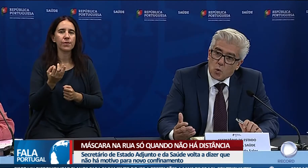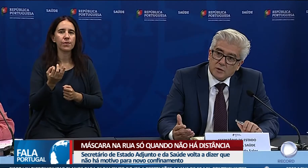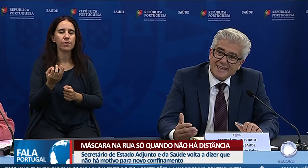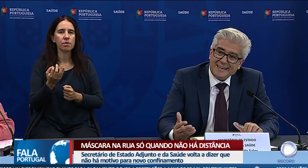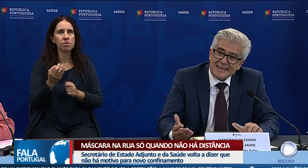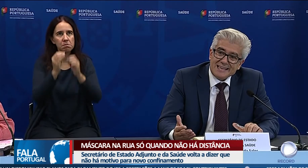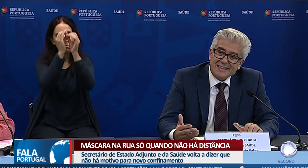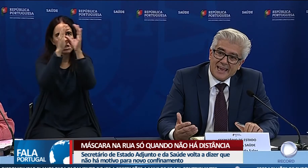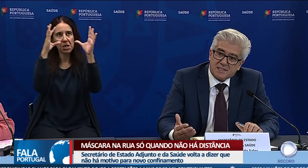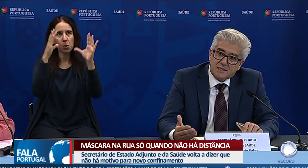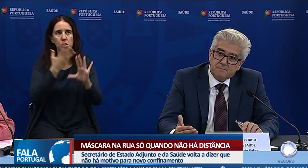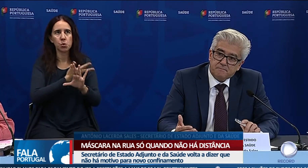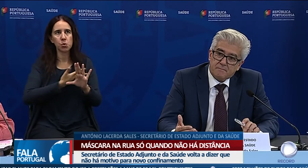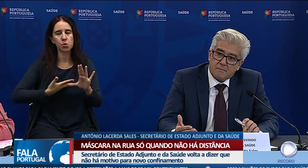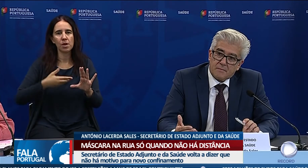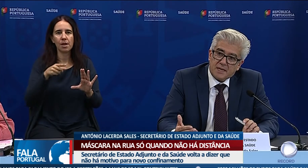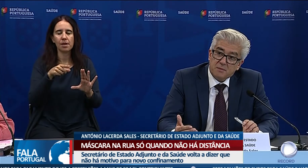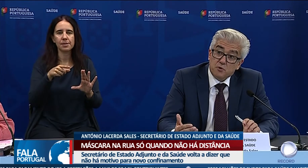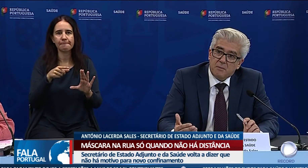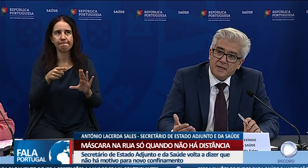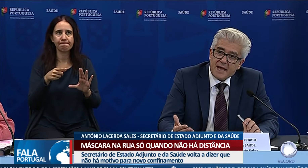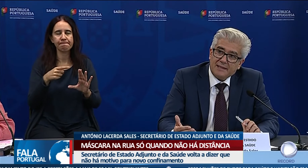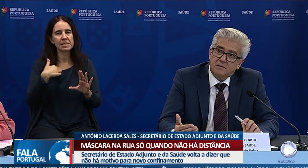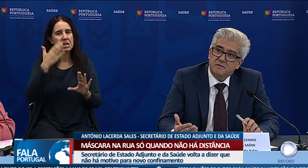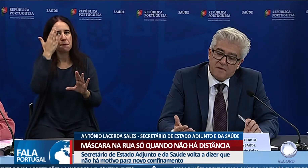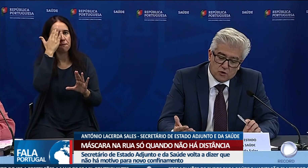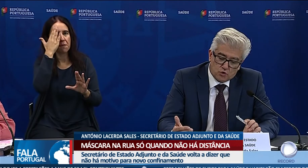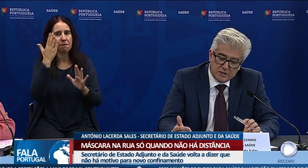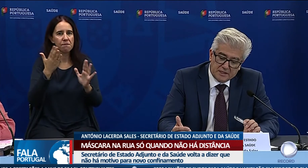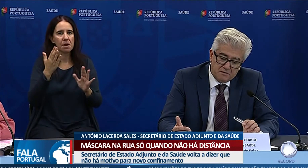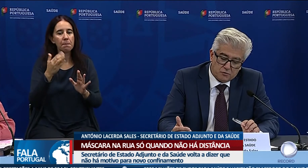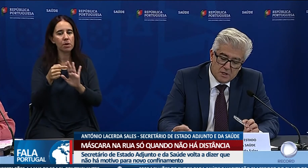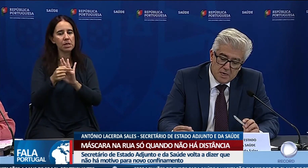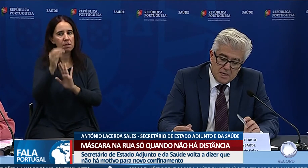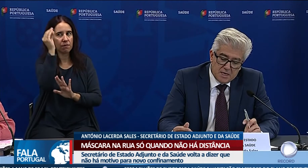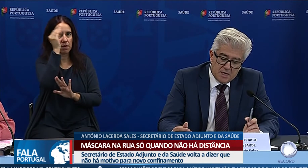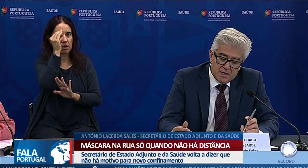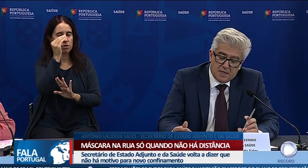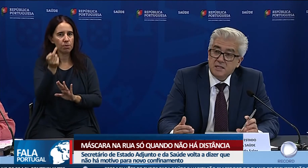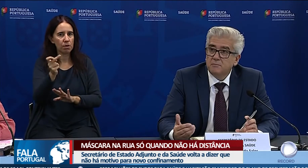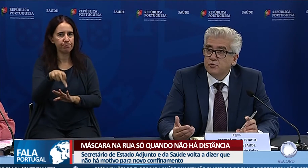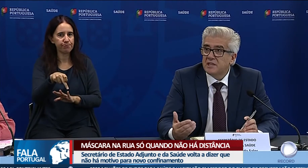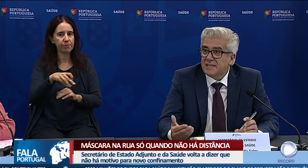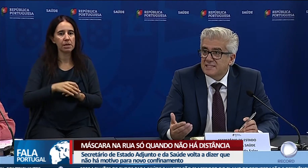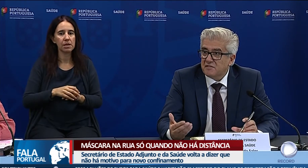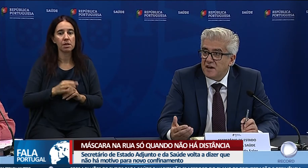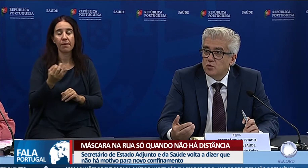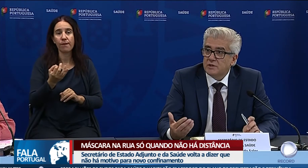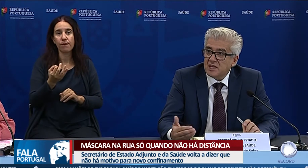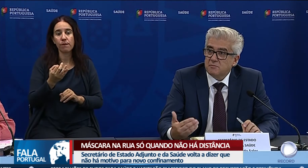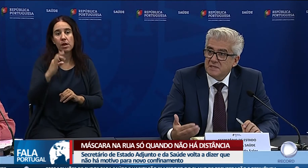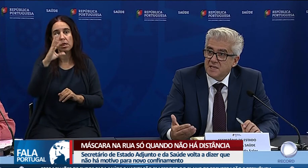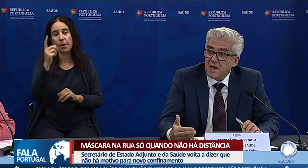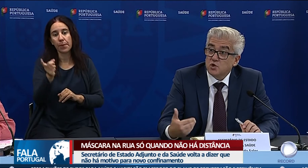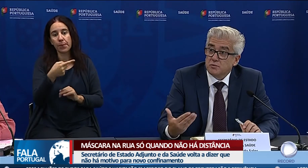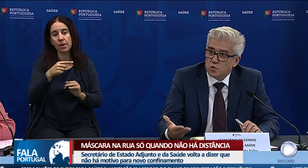Tendo em conta ainda esta probabilidade de falsos negativos e de poder ter de ser feito